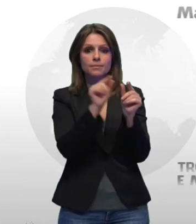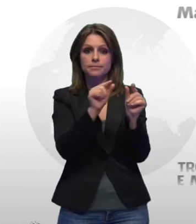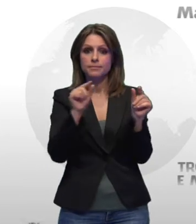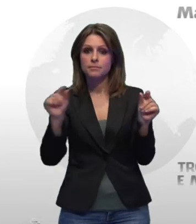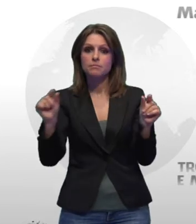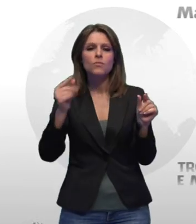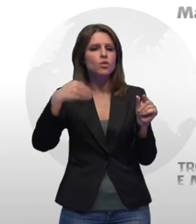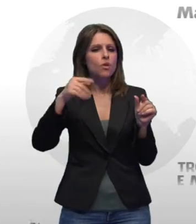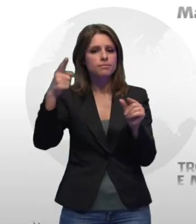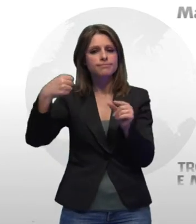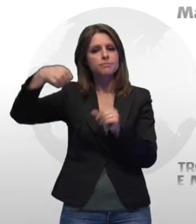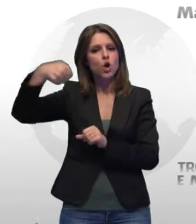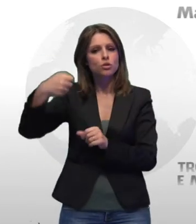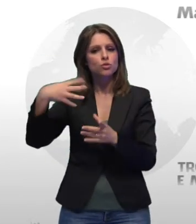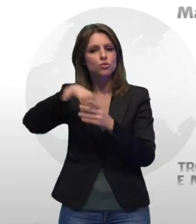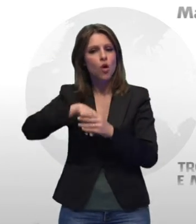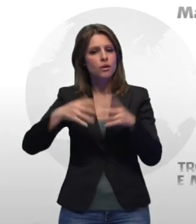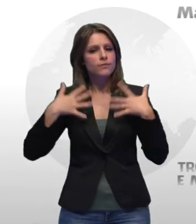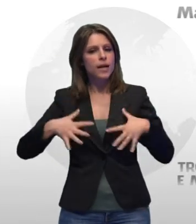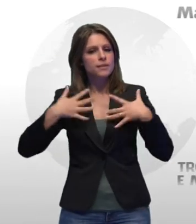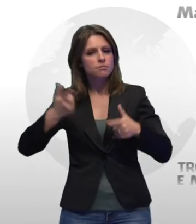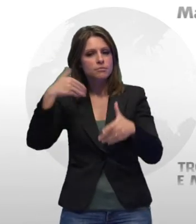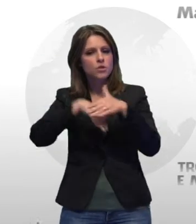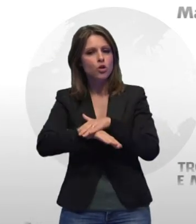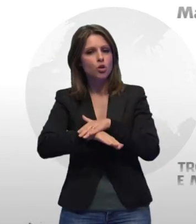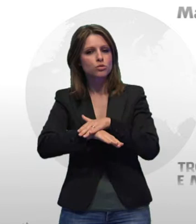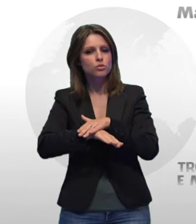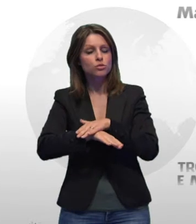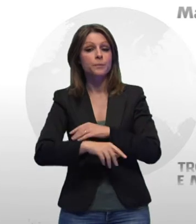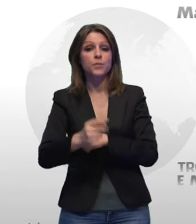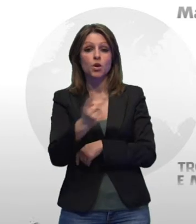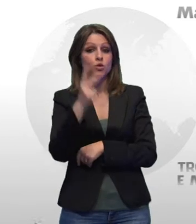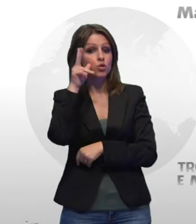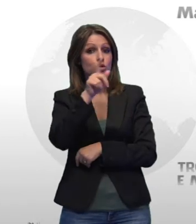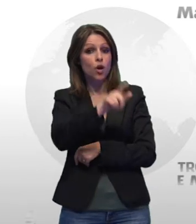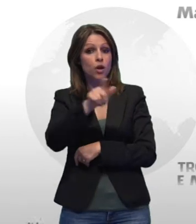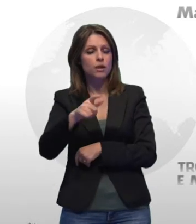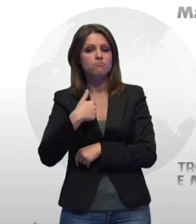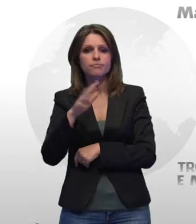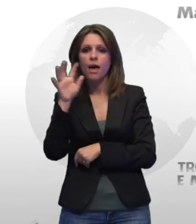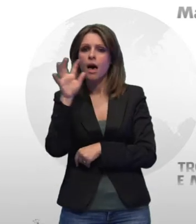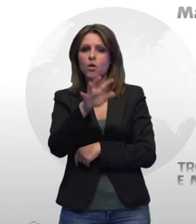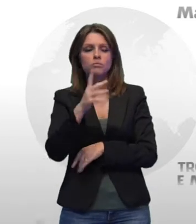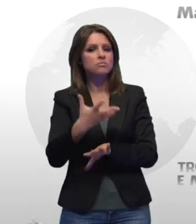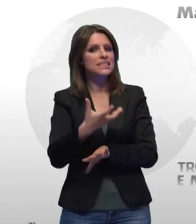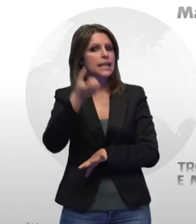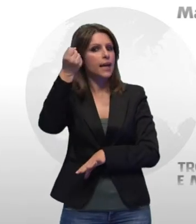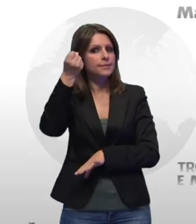munizionamento erano in un borsone, nascosti da molti indumenti. Le due dovranno rispondere di